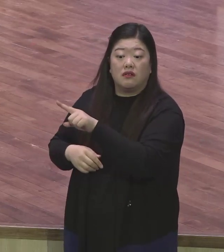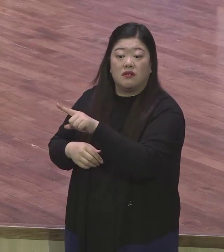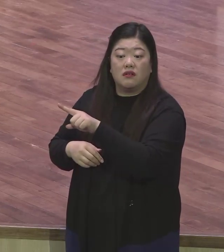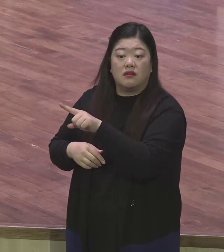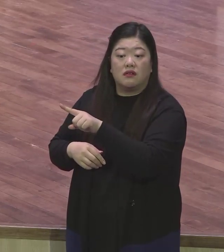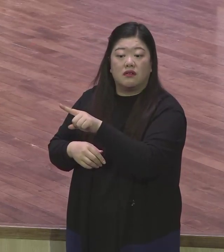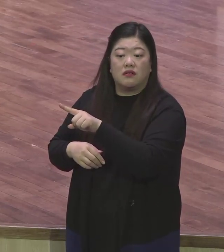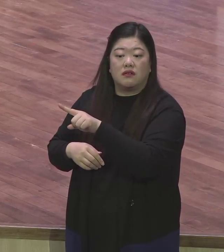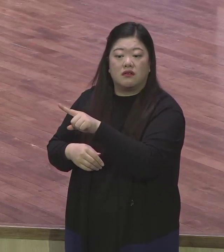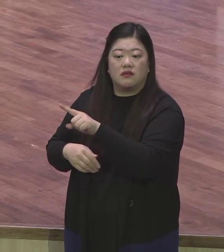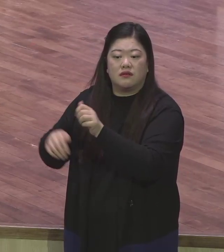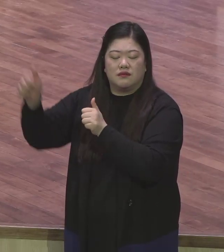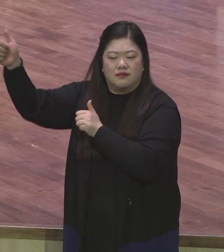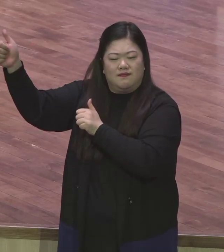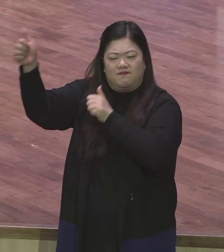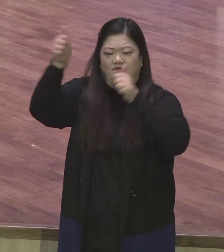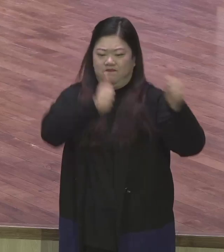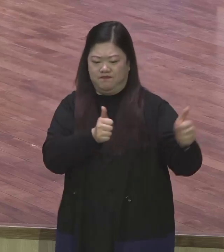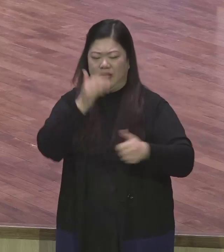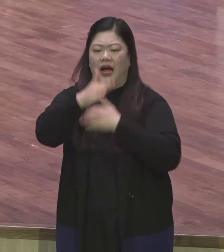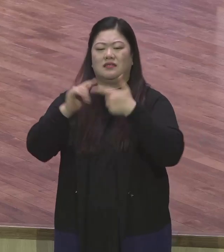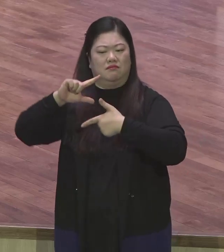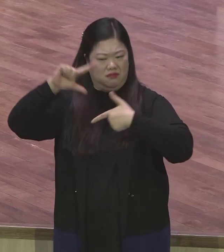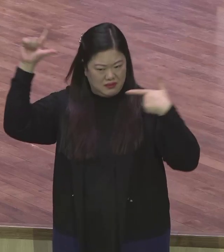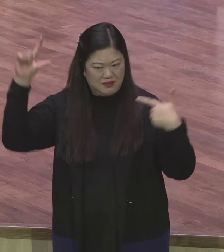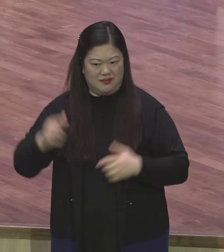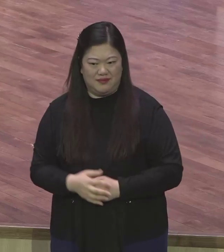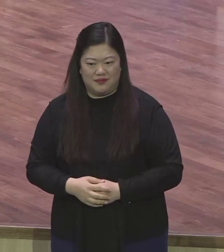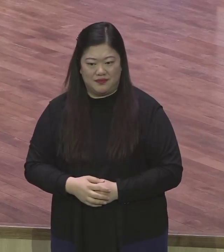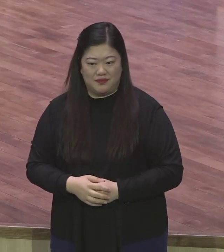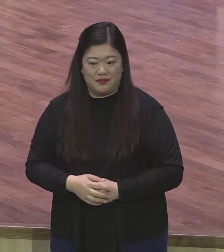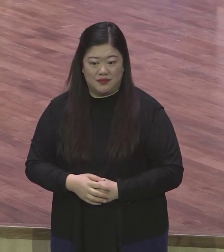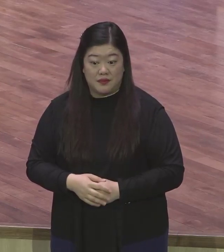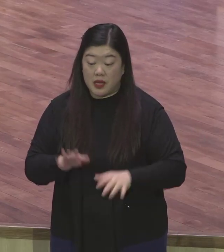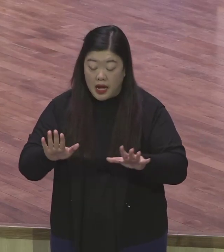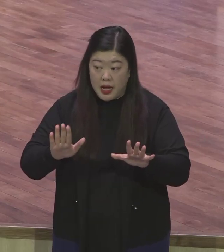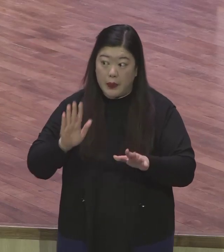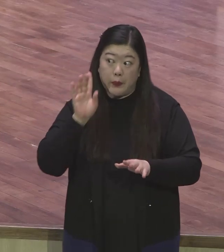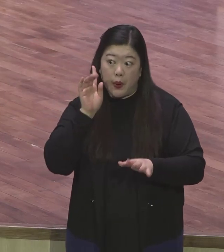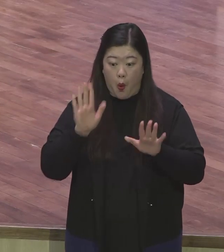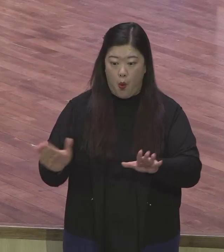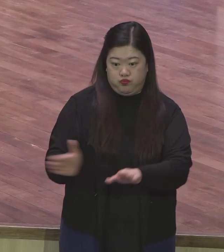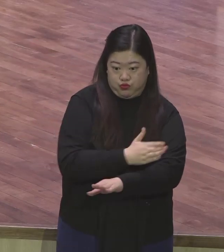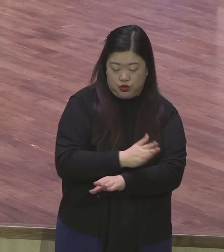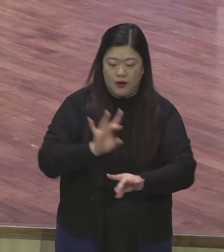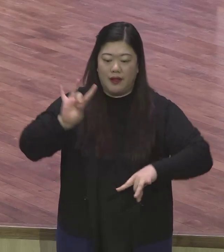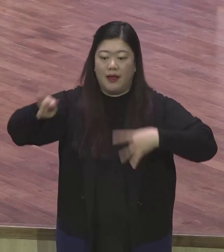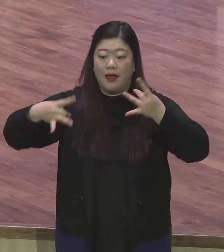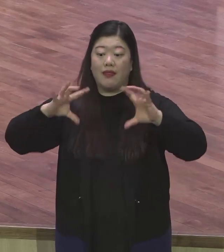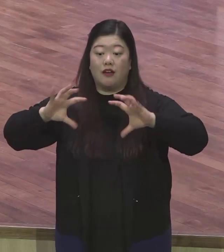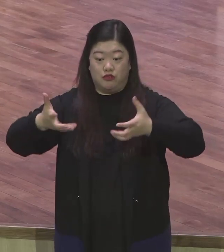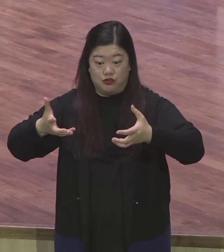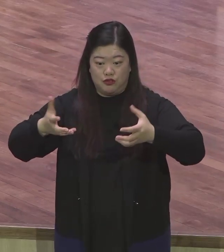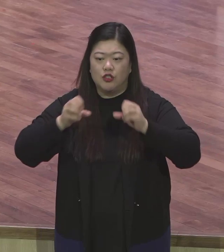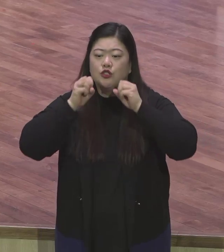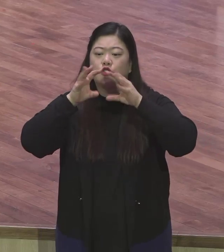이번 주간에 태국 방콕 해외 전도 캠프 갑니다 한국에 30명 또 태국